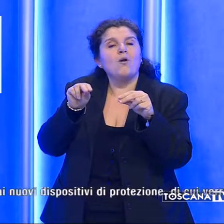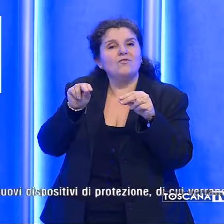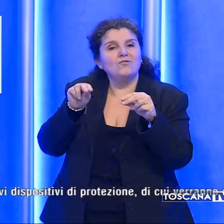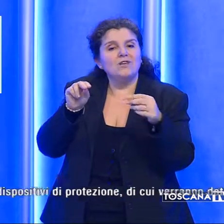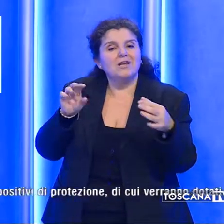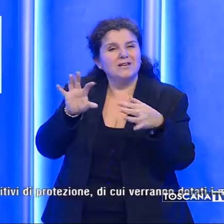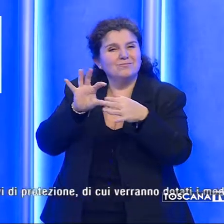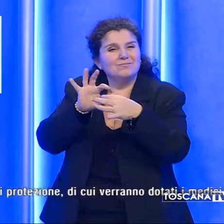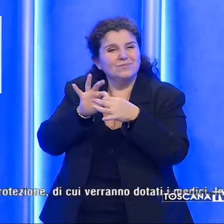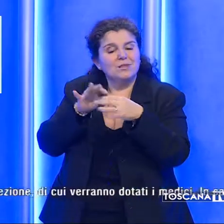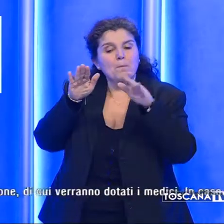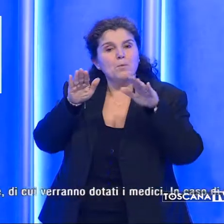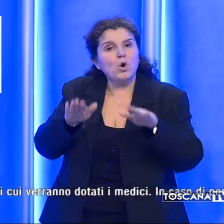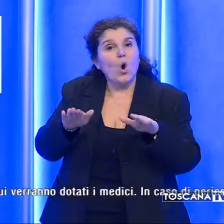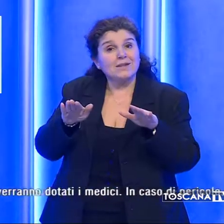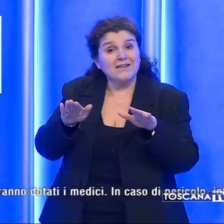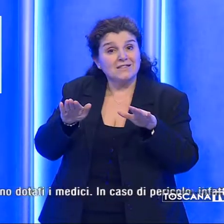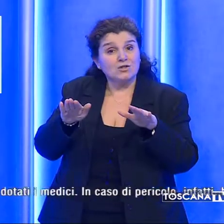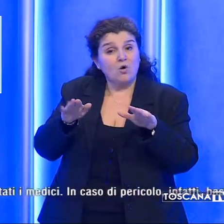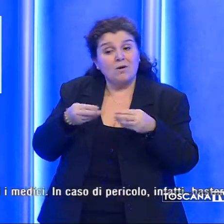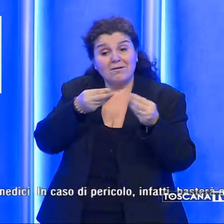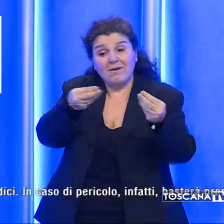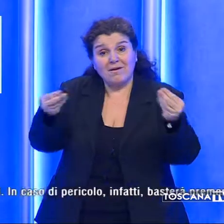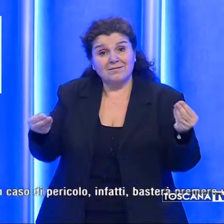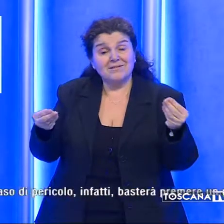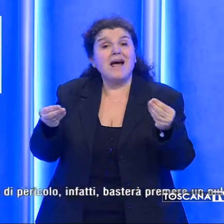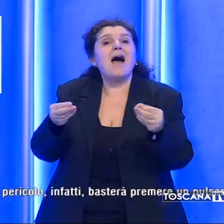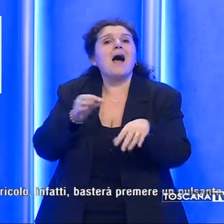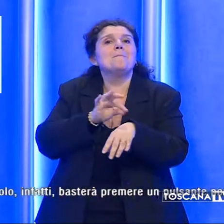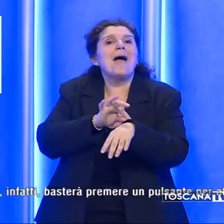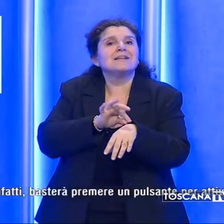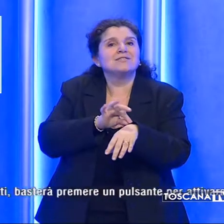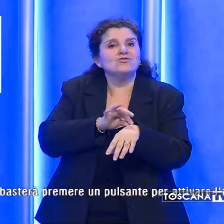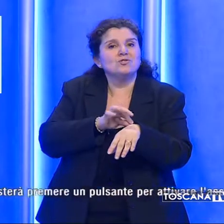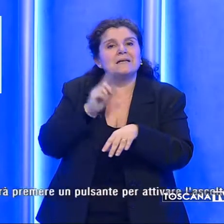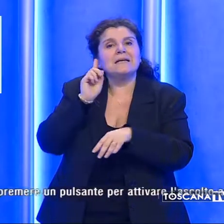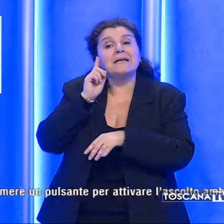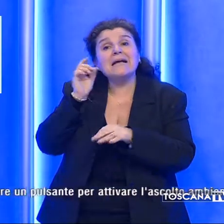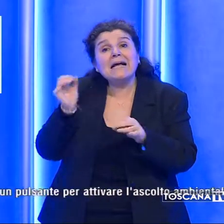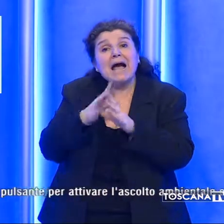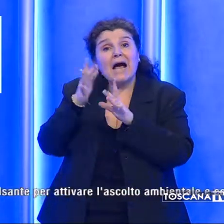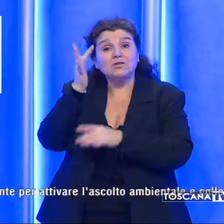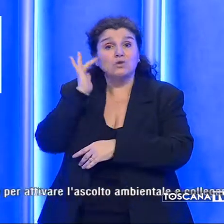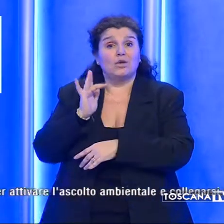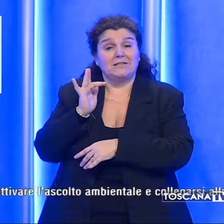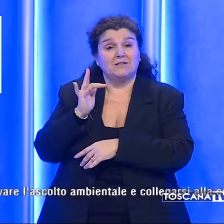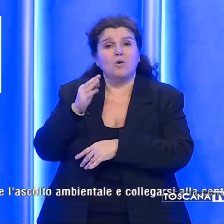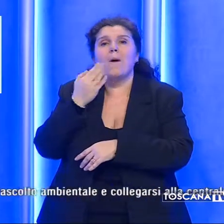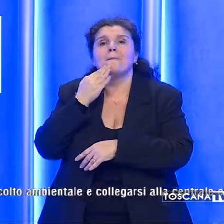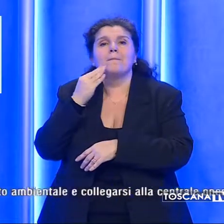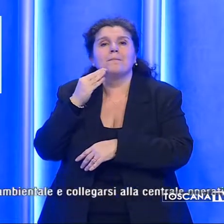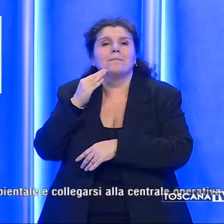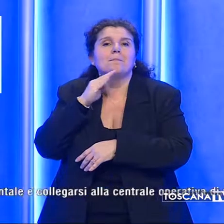protezione di cui verranno dotati i medici. In caso di pericolo, infatti, basterà